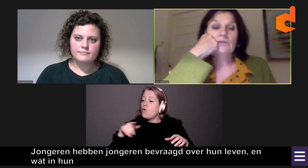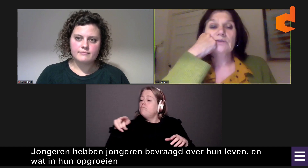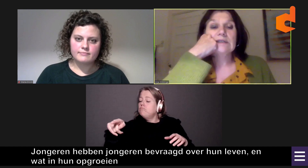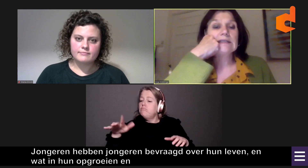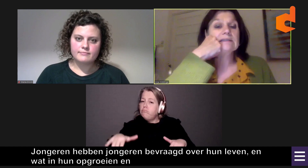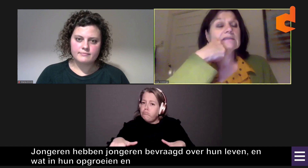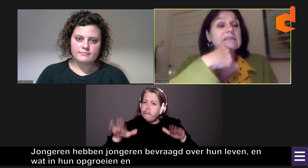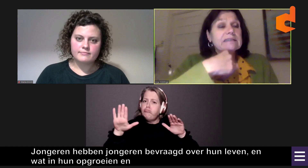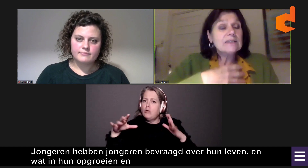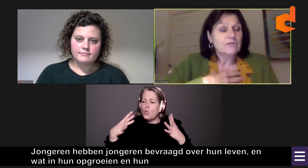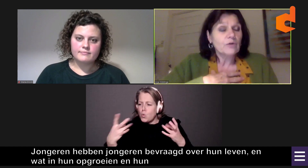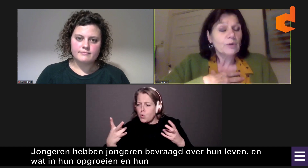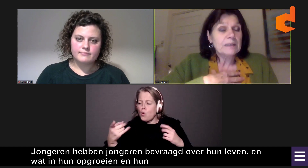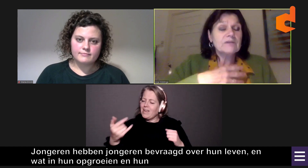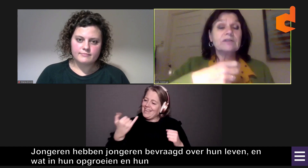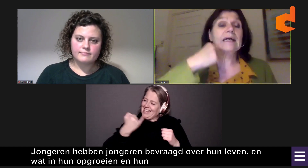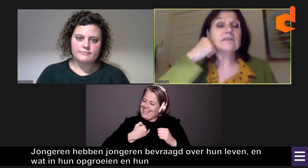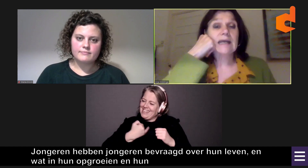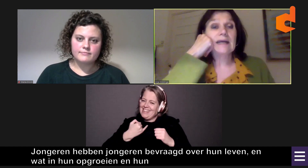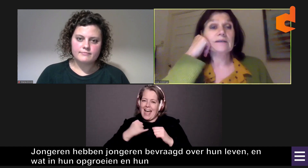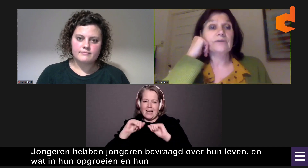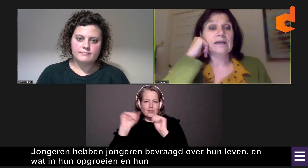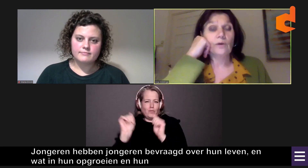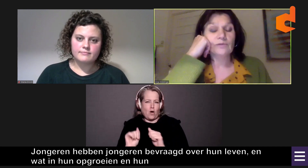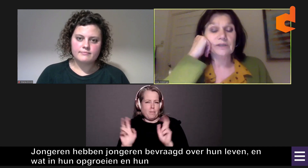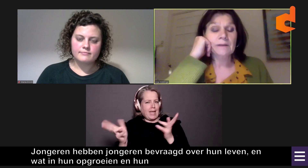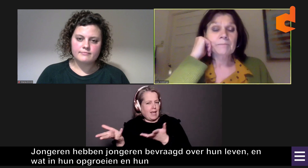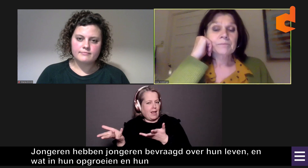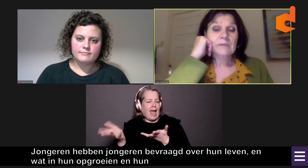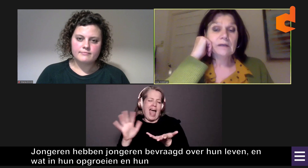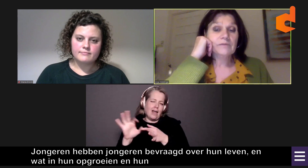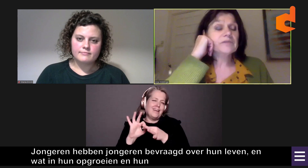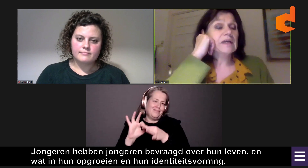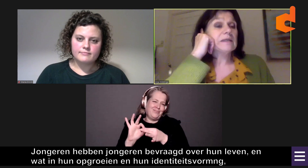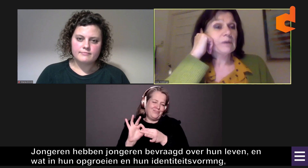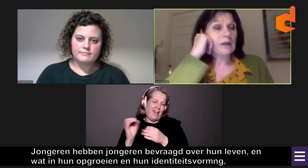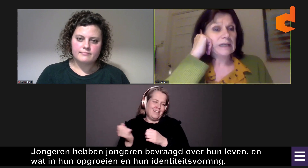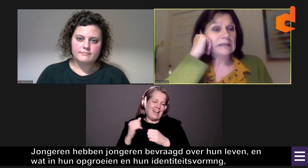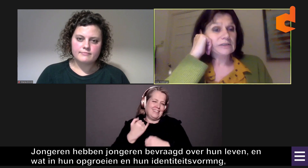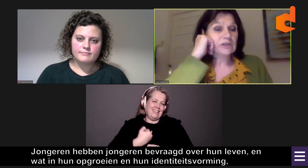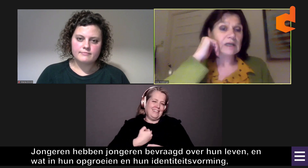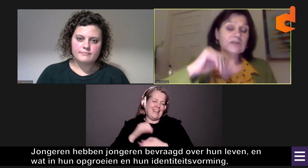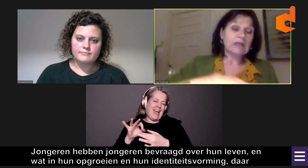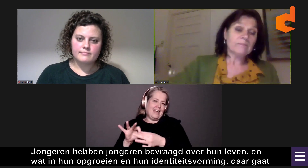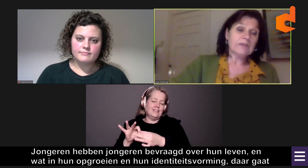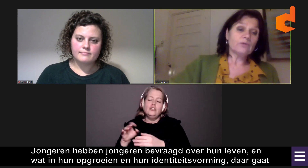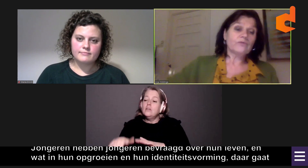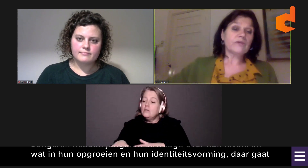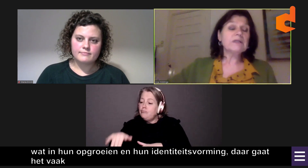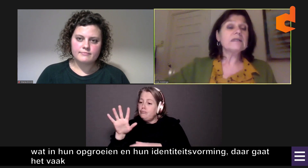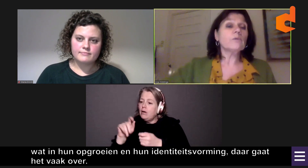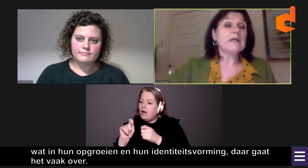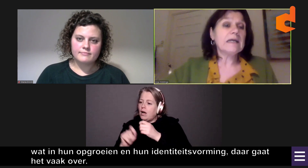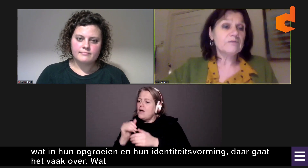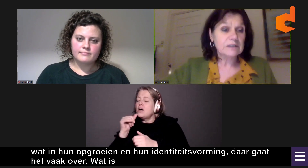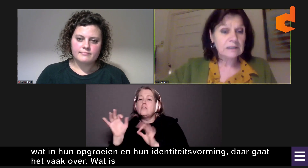hun identiteitsvorming, want daar gaat het eigenlijk vaak over, wat daarin belangrijk is geweest. In hun